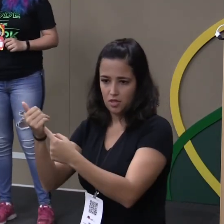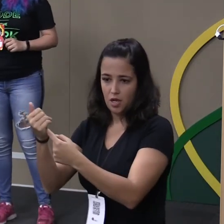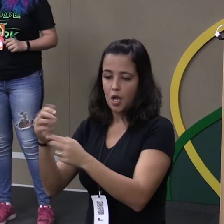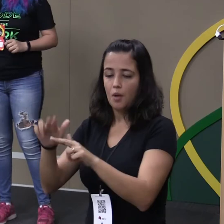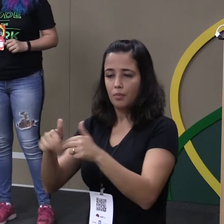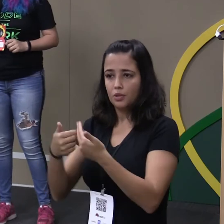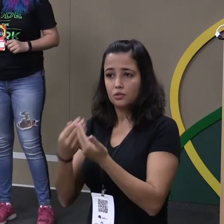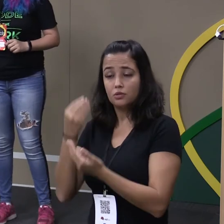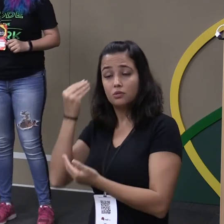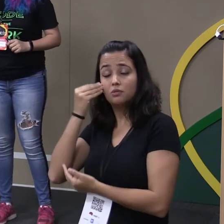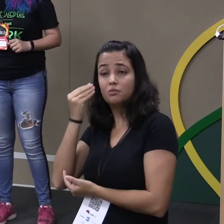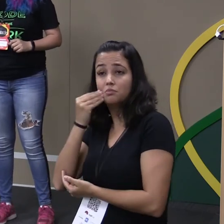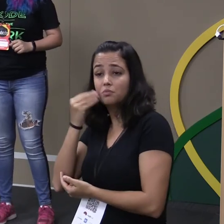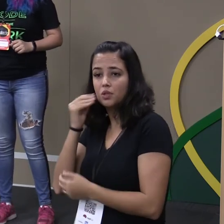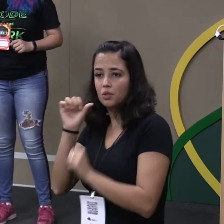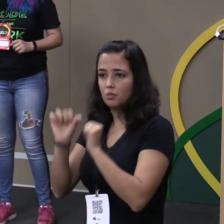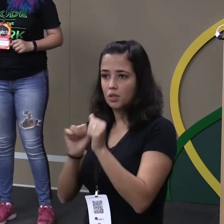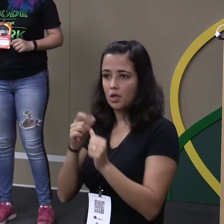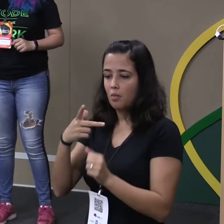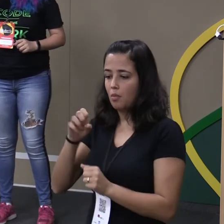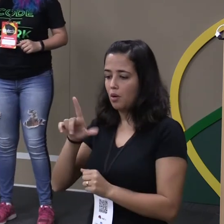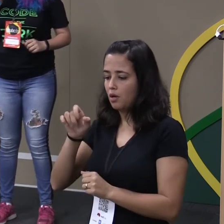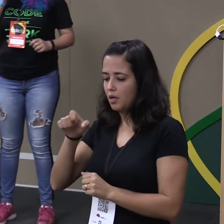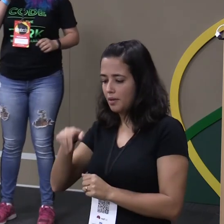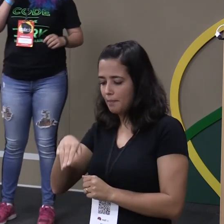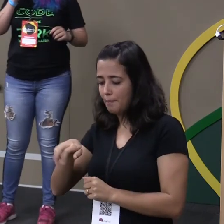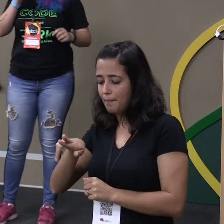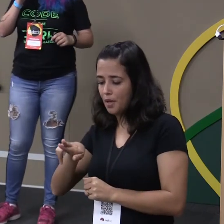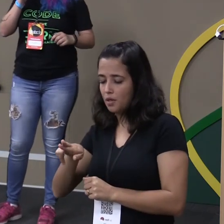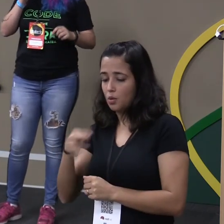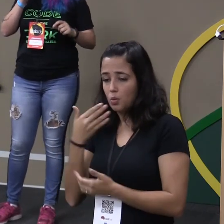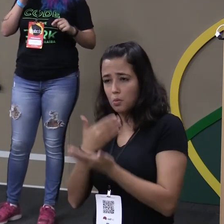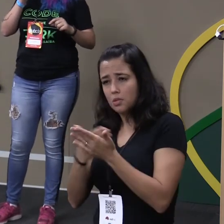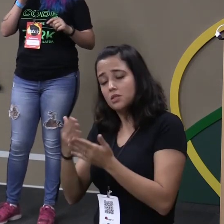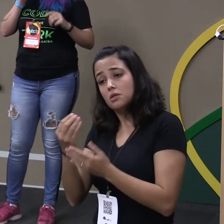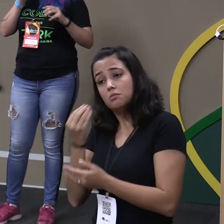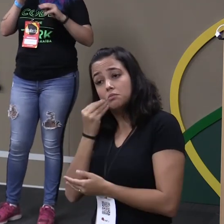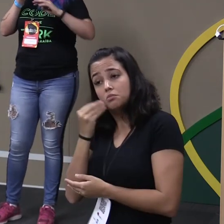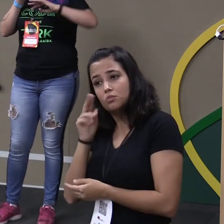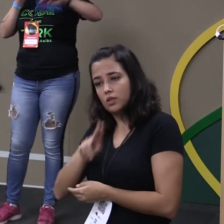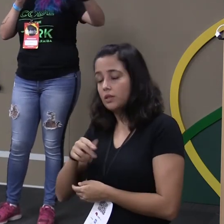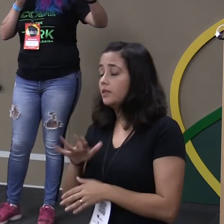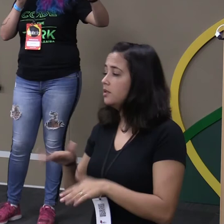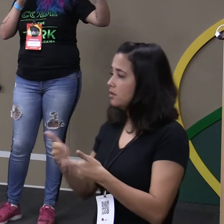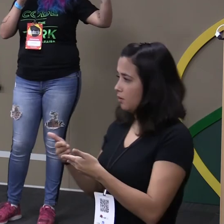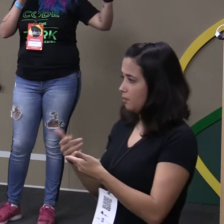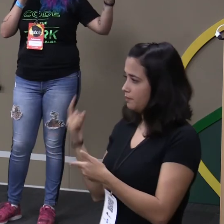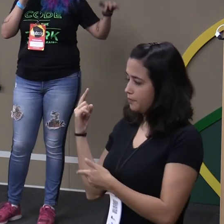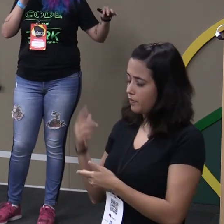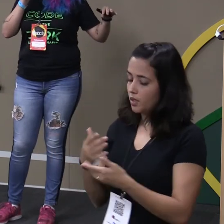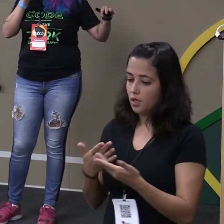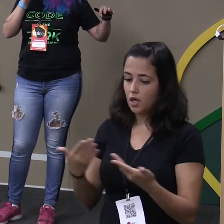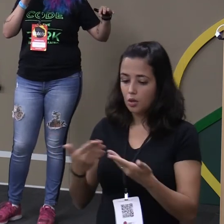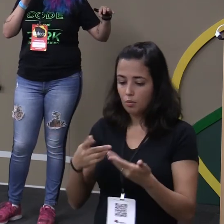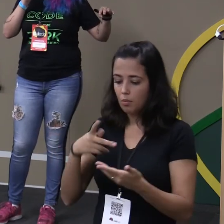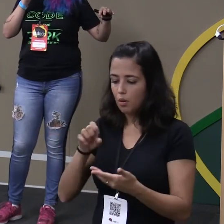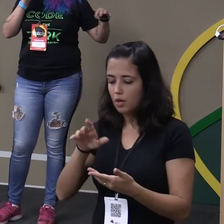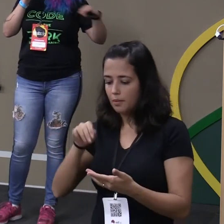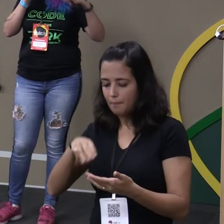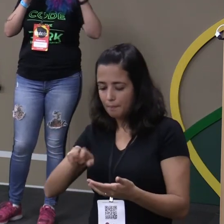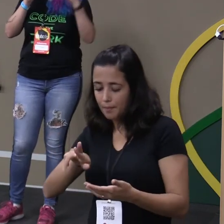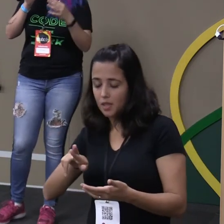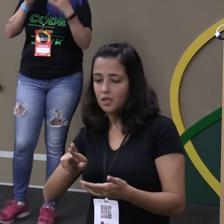tentando bolar um planinho talvez usar o Polymer aí nesse meio caminho então o Polymer ele vai te dar um adianto na questão dos componentes